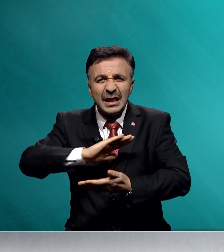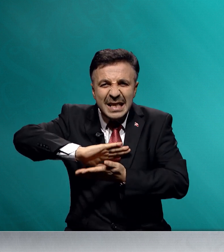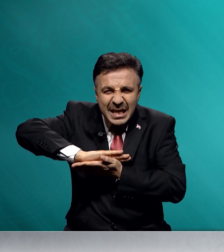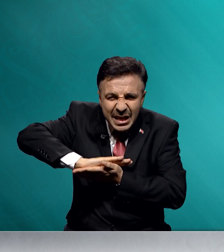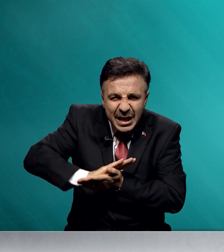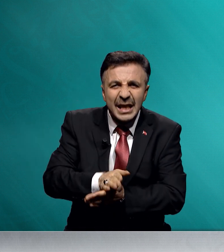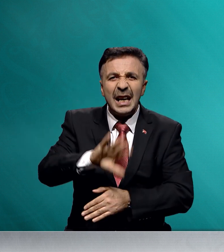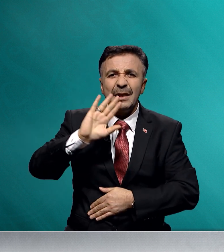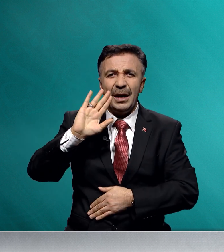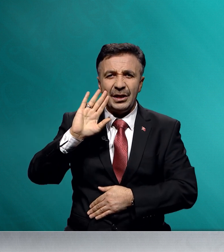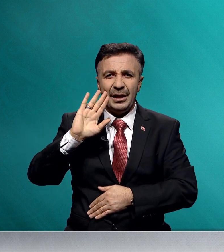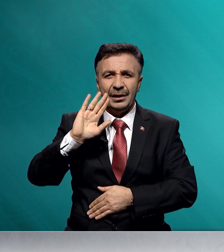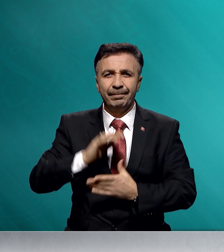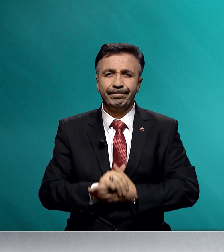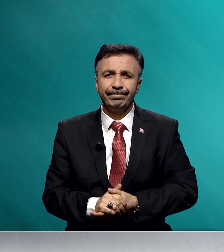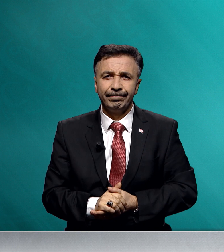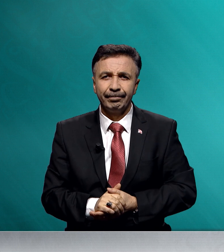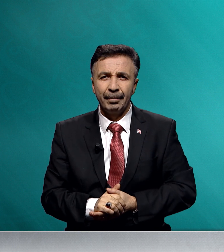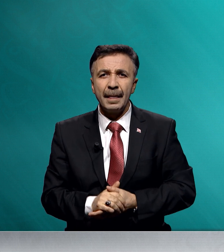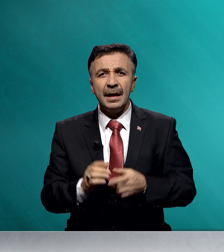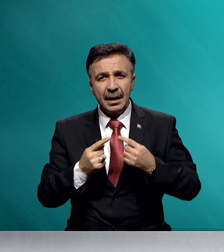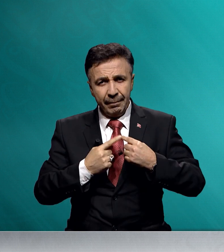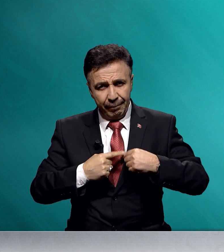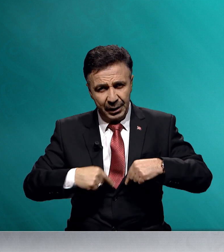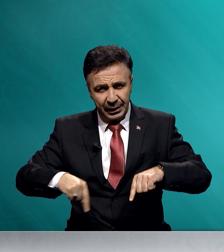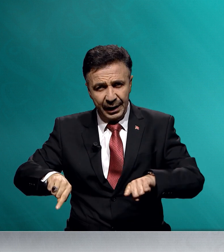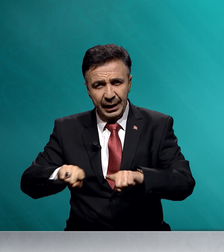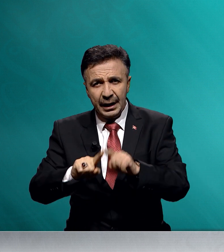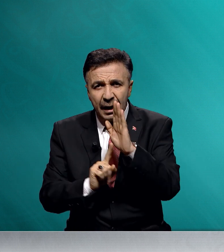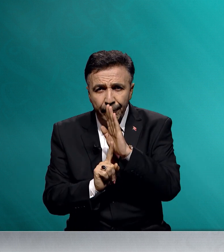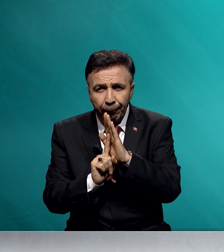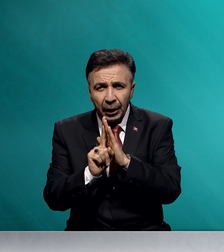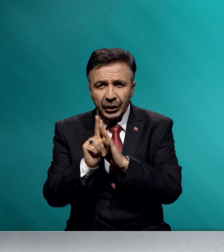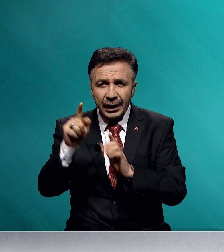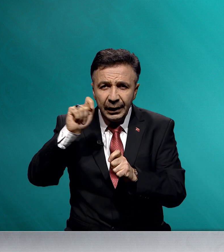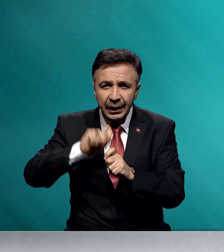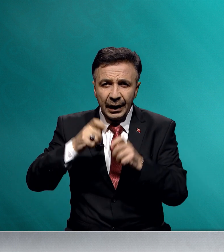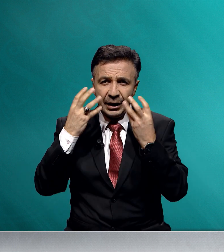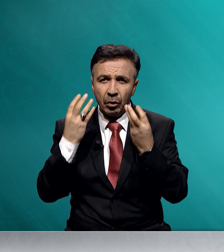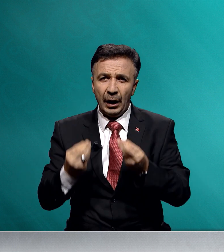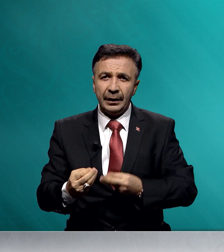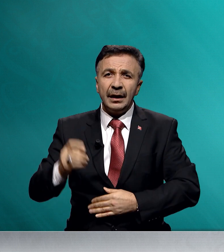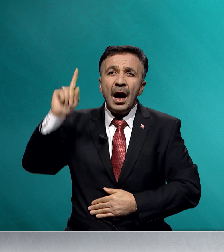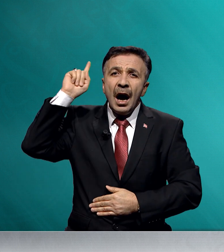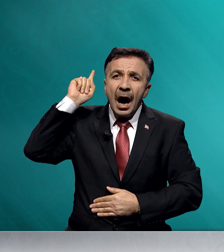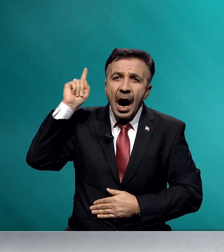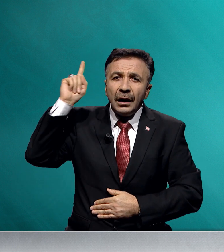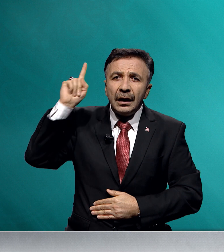çiğnetmeyeceğiz. Bizleri başarılı kılacak olan Allah